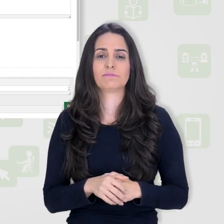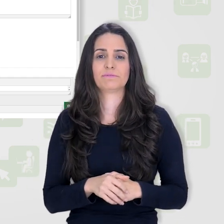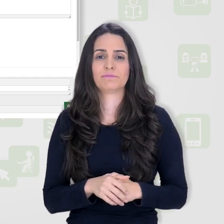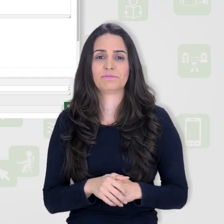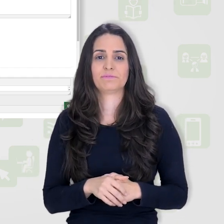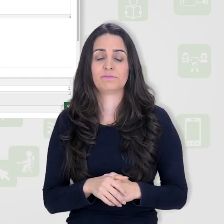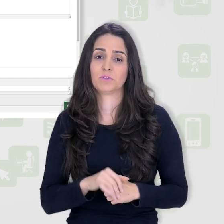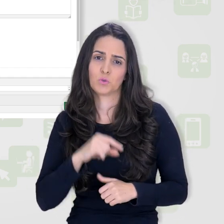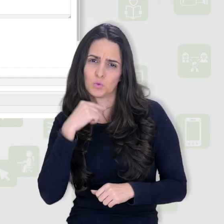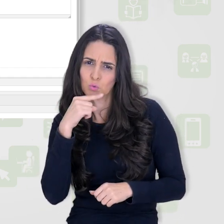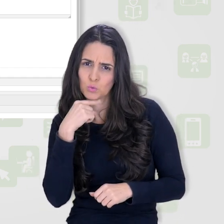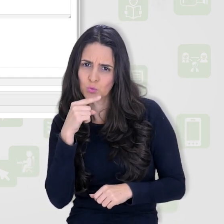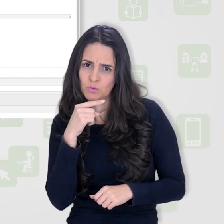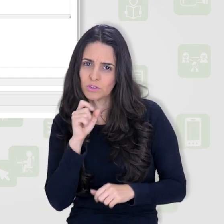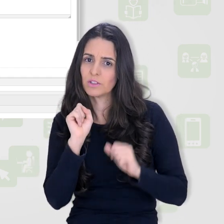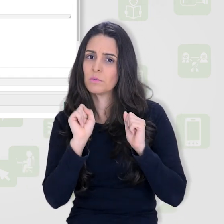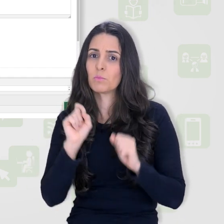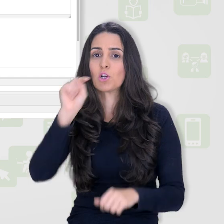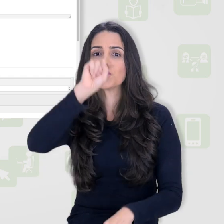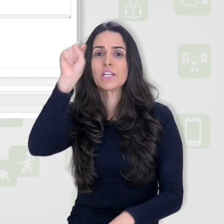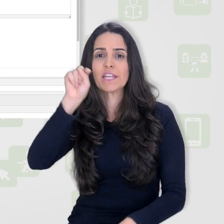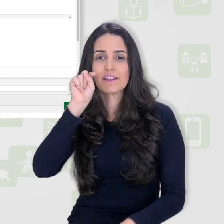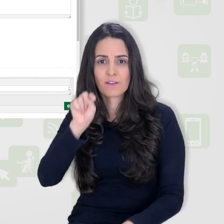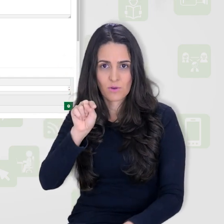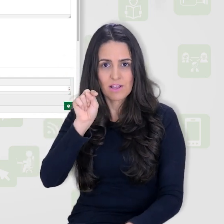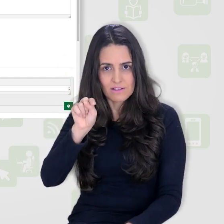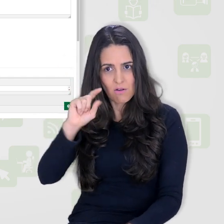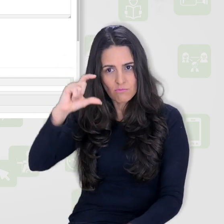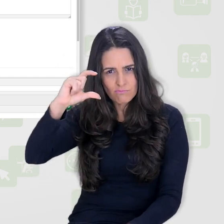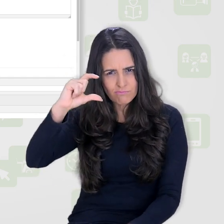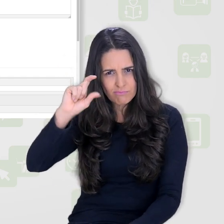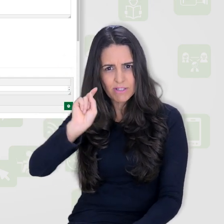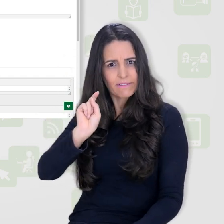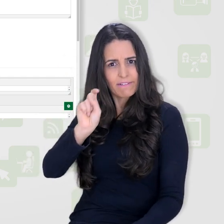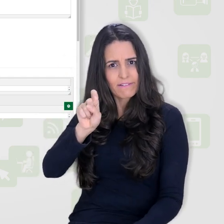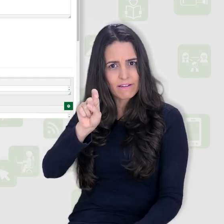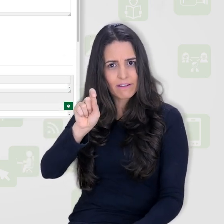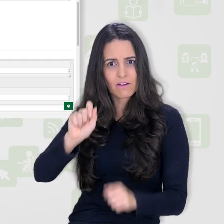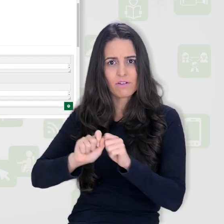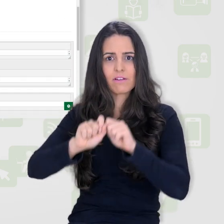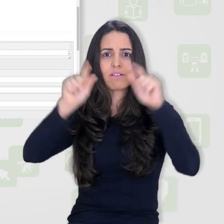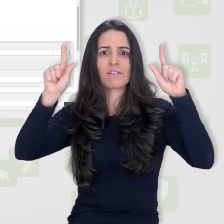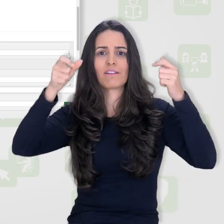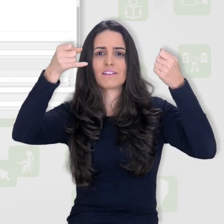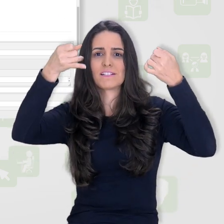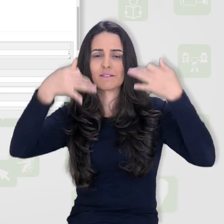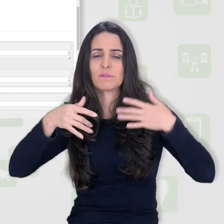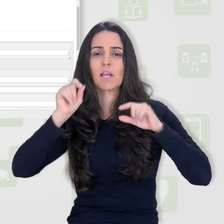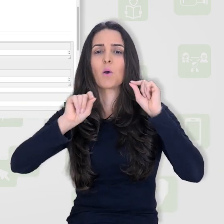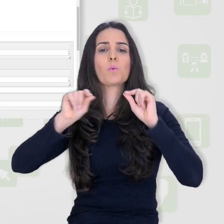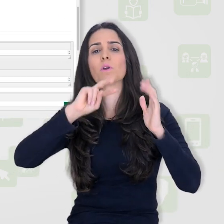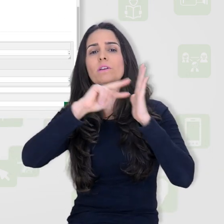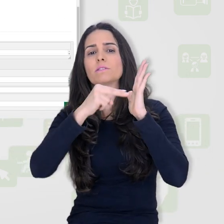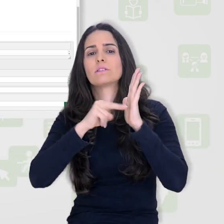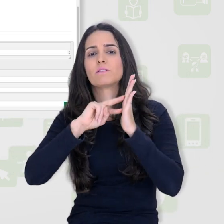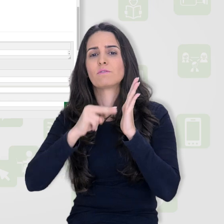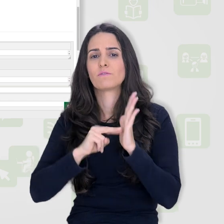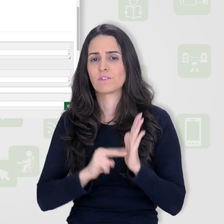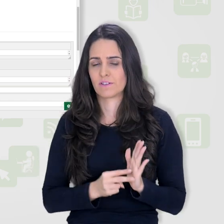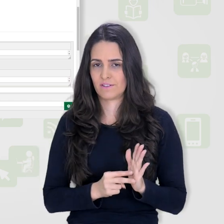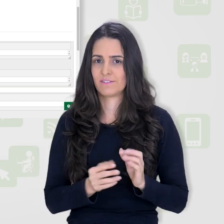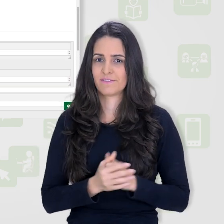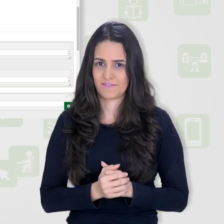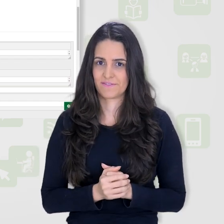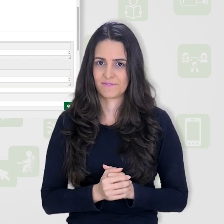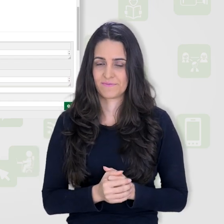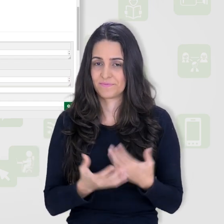Lembrando que sempre que você ficar com dúvida, clica na interrogação aqui para obter uma ajuda e lembrar do que significa cada